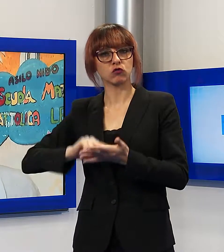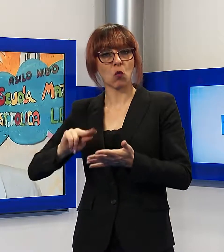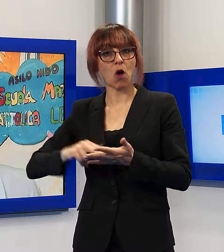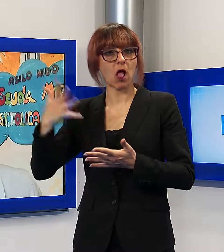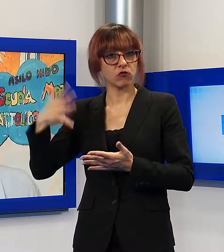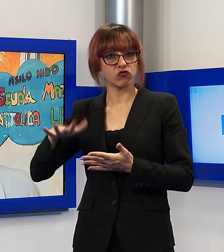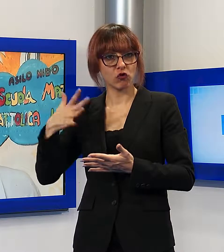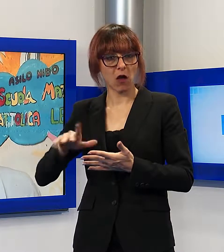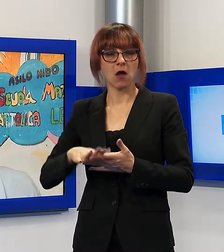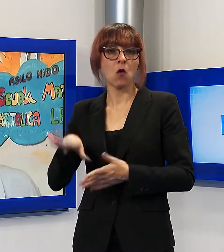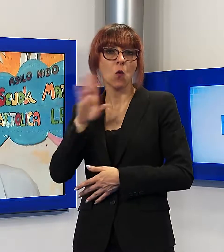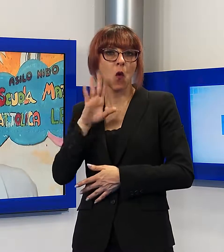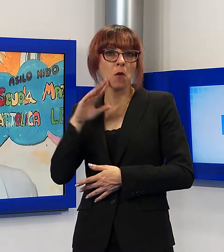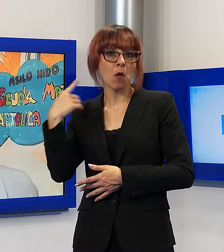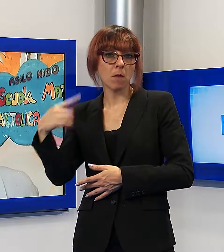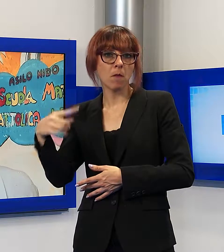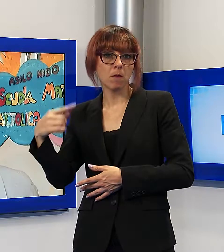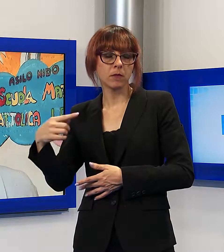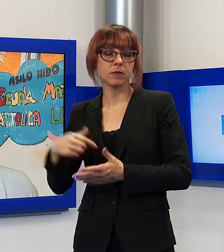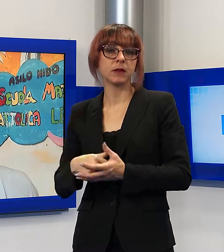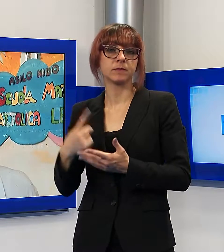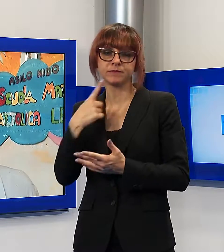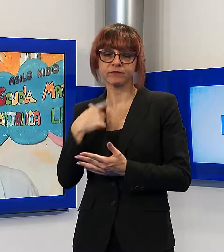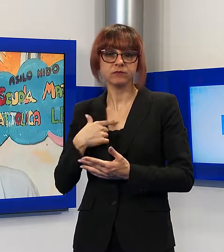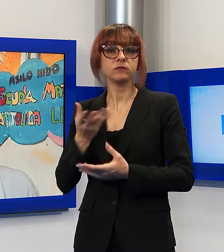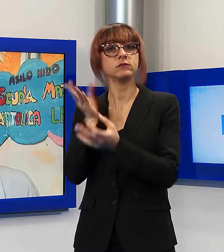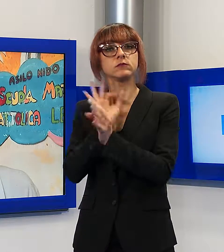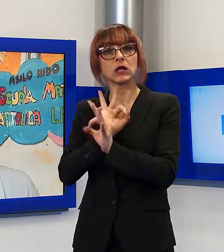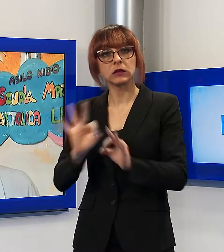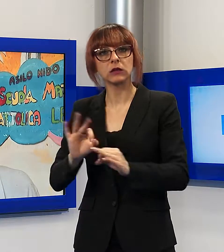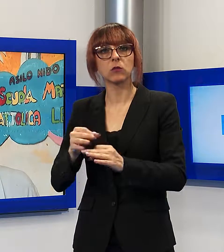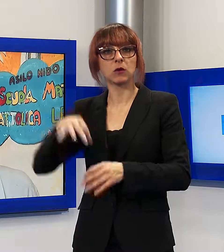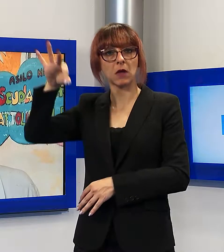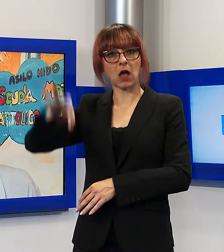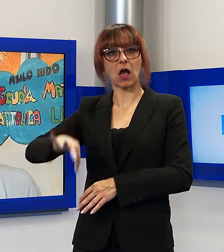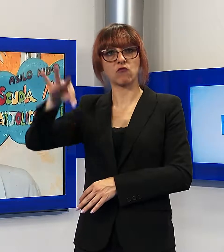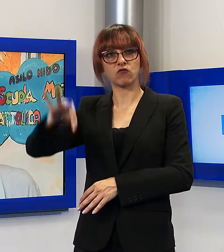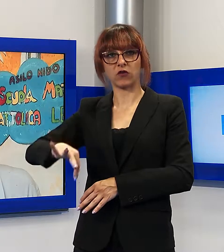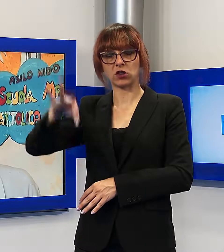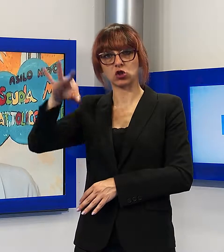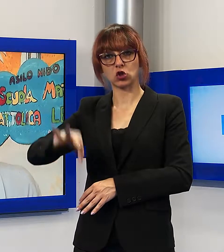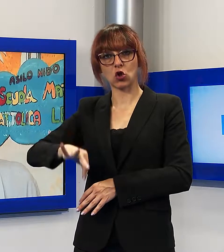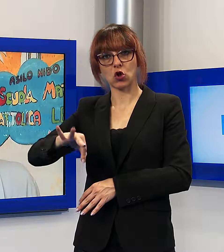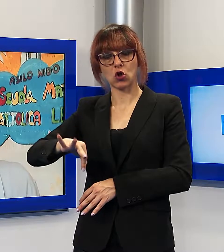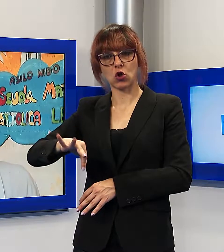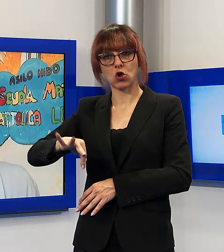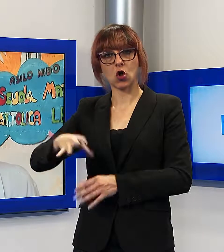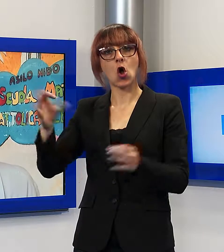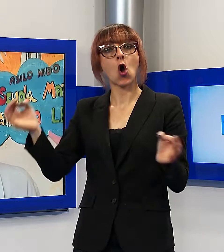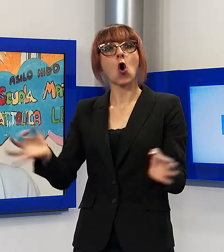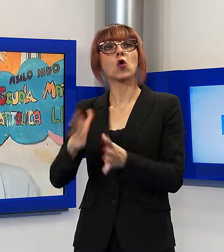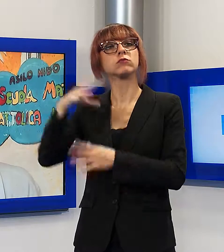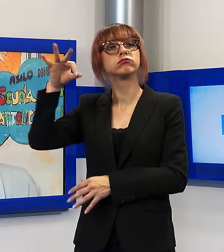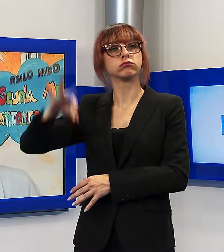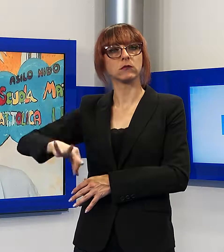quindi il petto signore si è reso disponibile ad affittarcela e quindi se ce l'affitta,